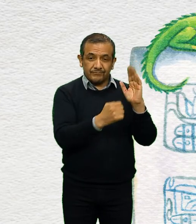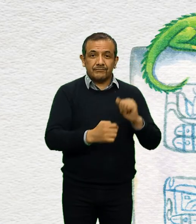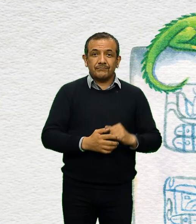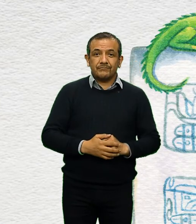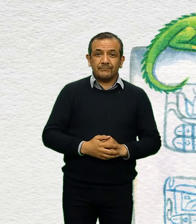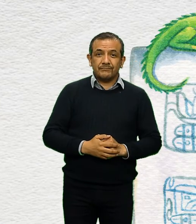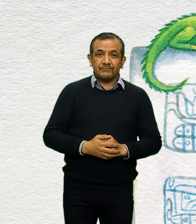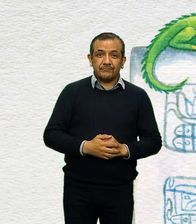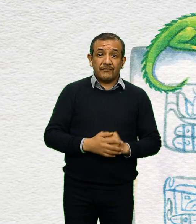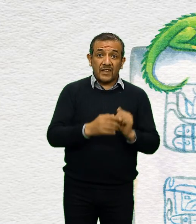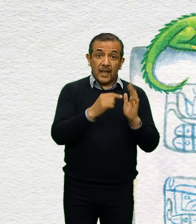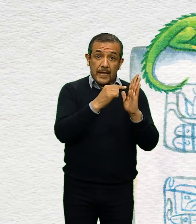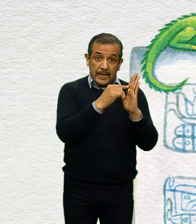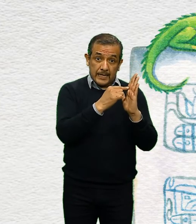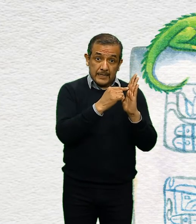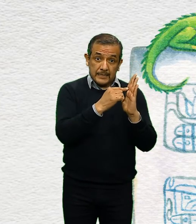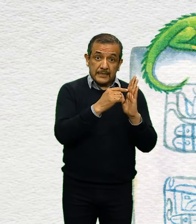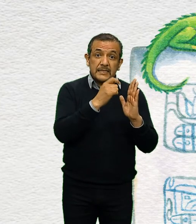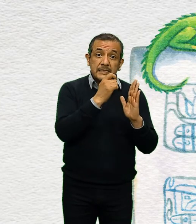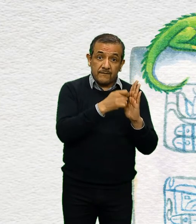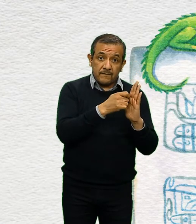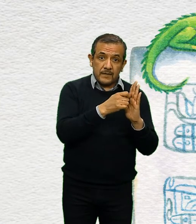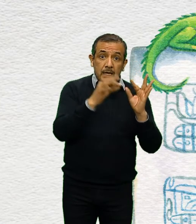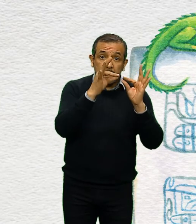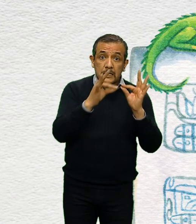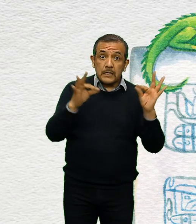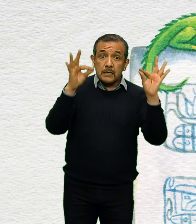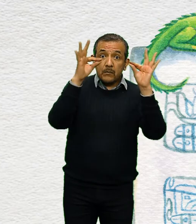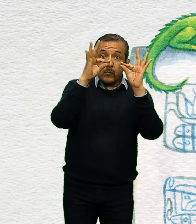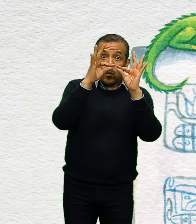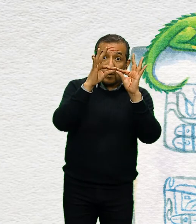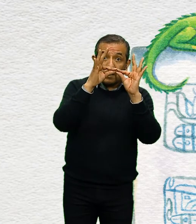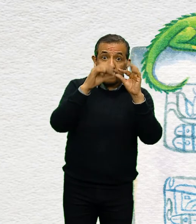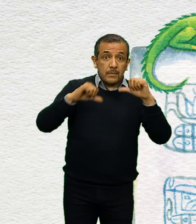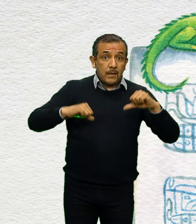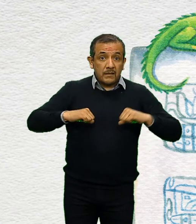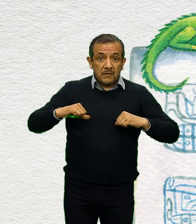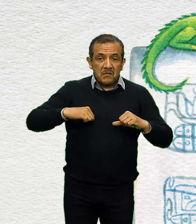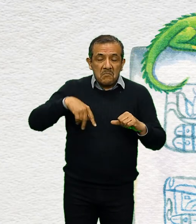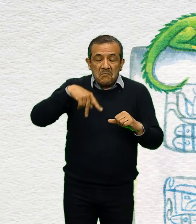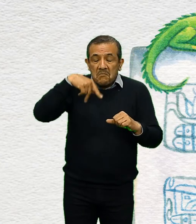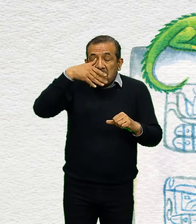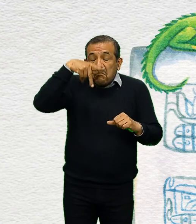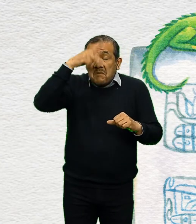La cual indica un evento importante, aunque aún no se ha confirmado de qué se trata.